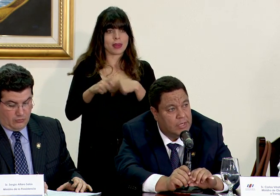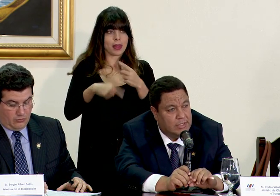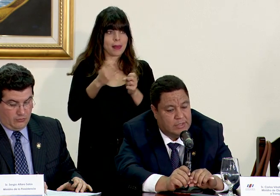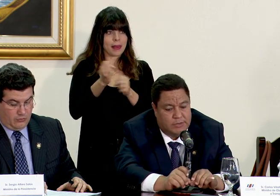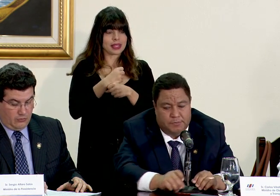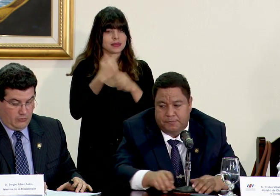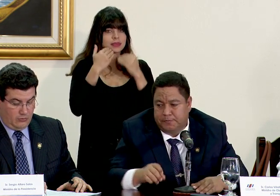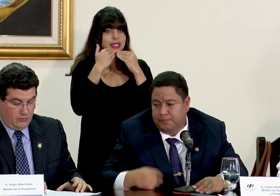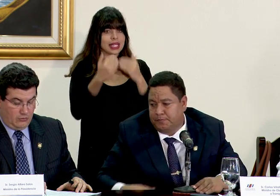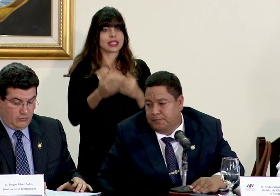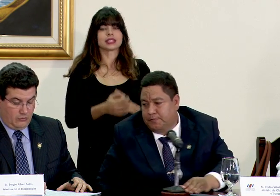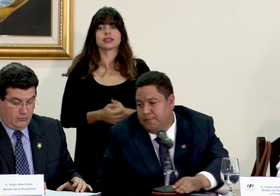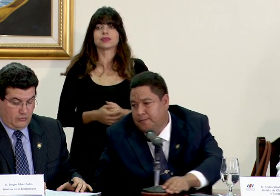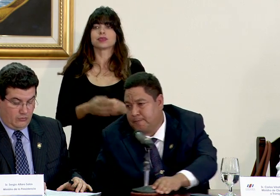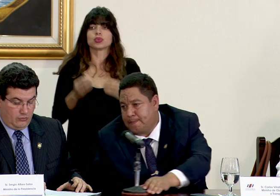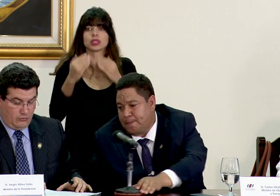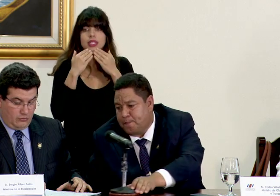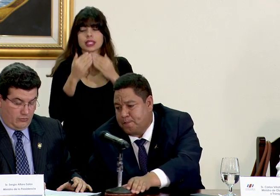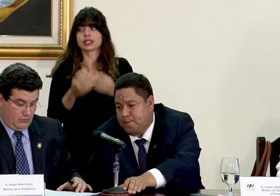gracias